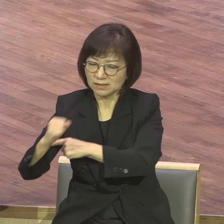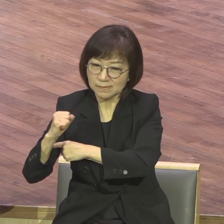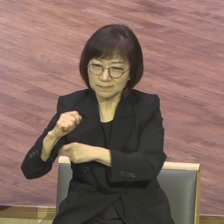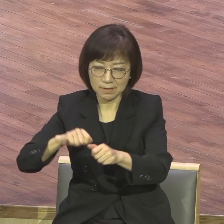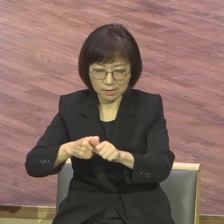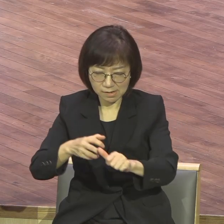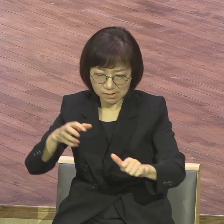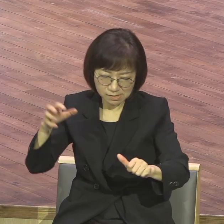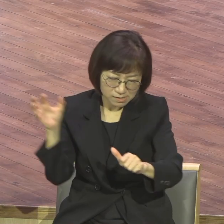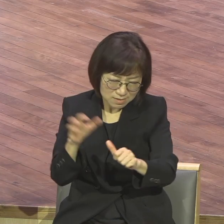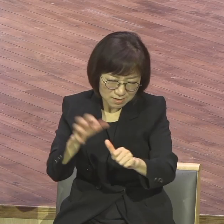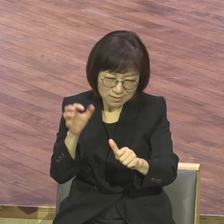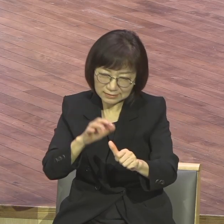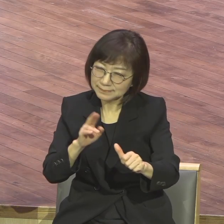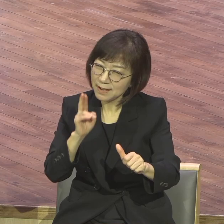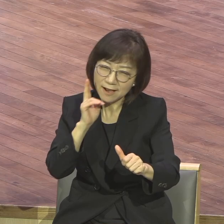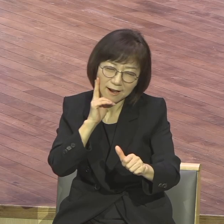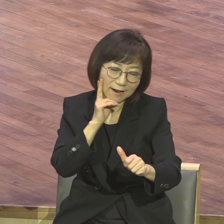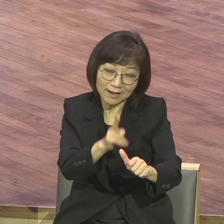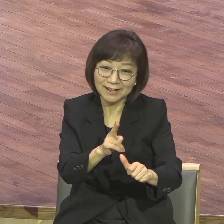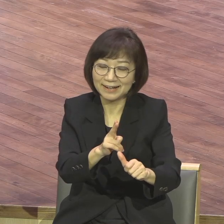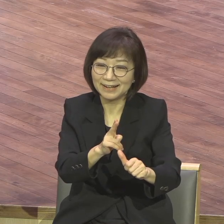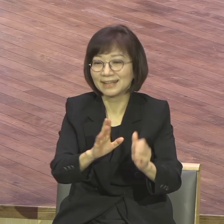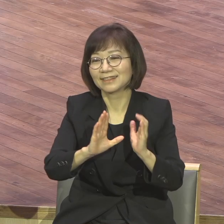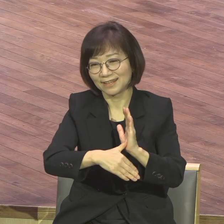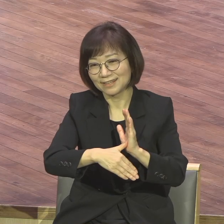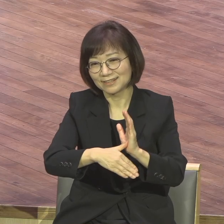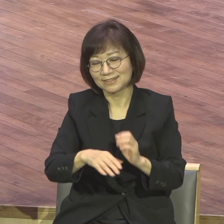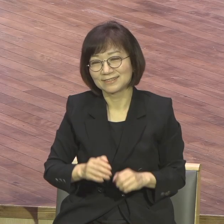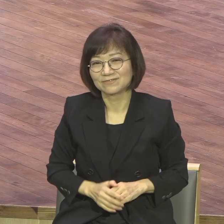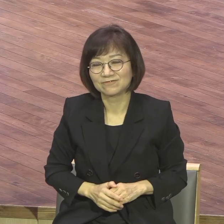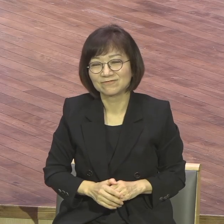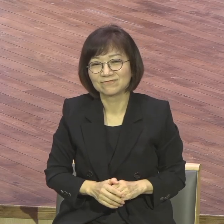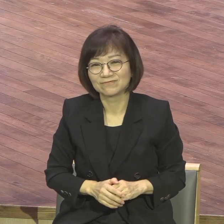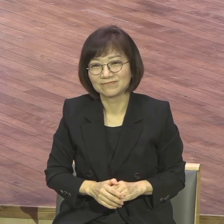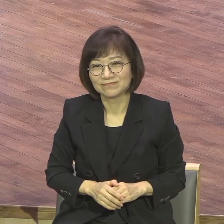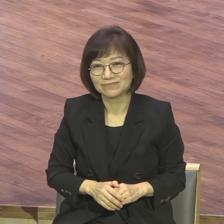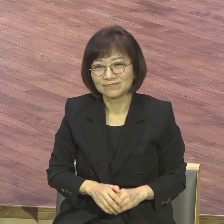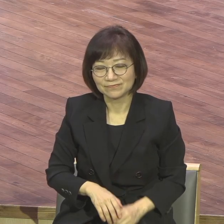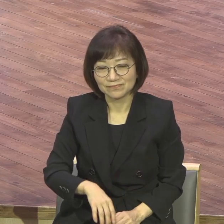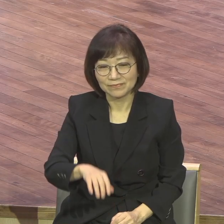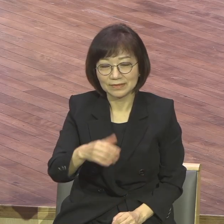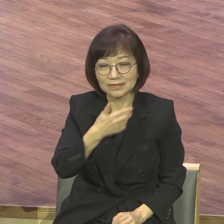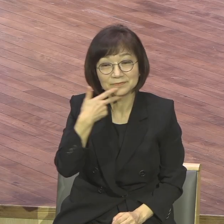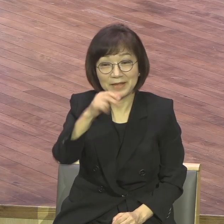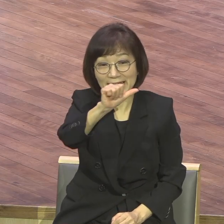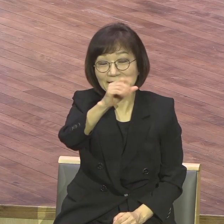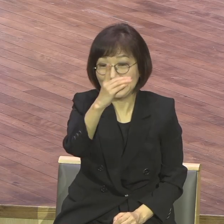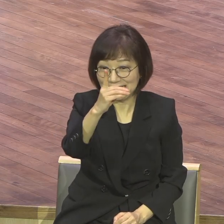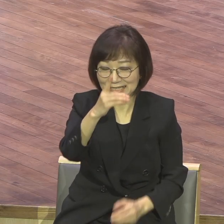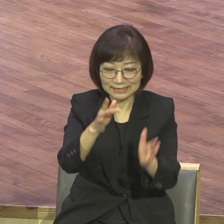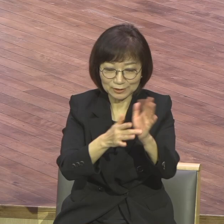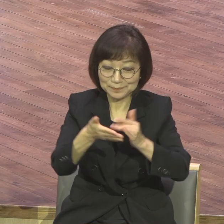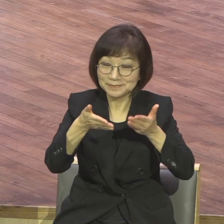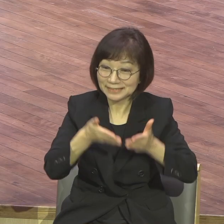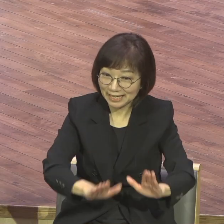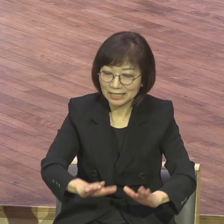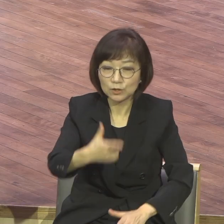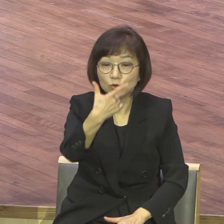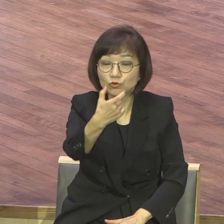때였습니다. AD 64년 우리가 잘 아는 로마